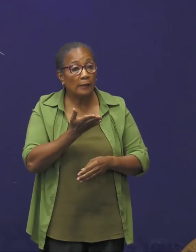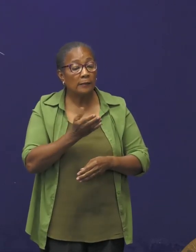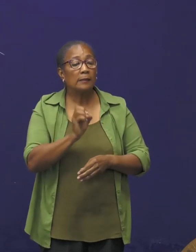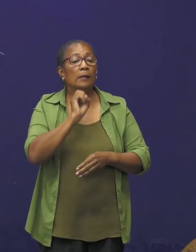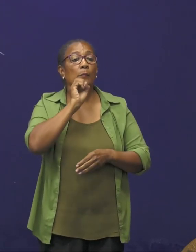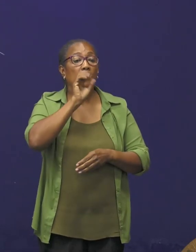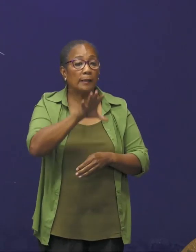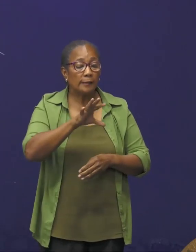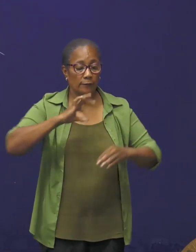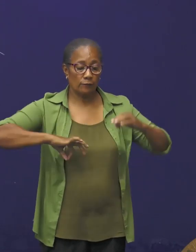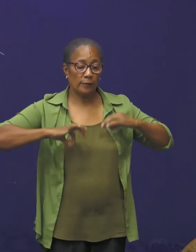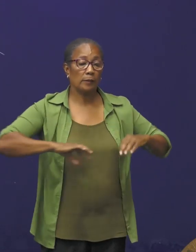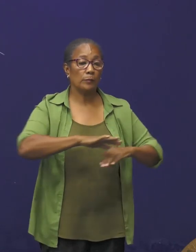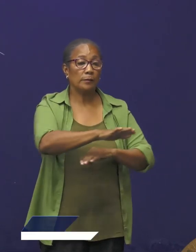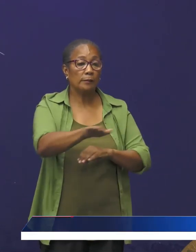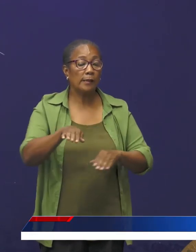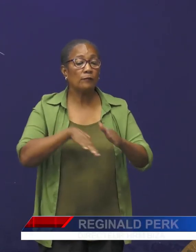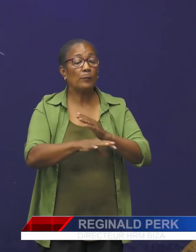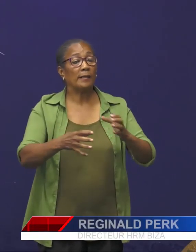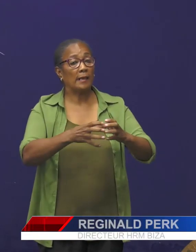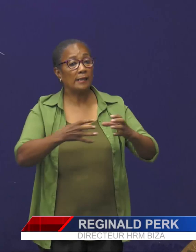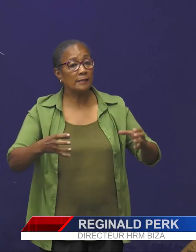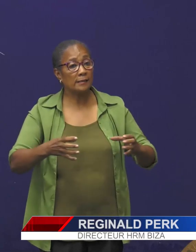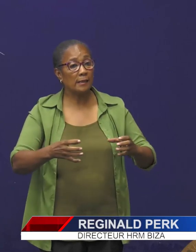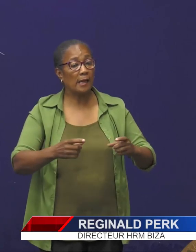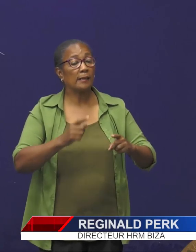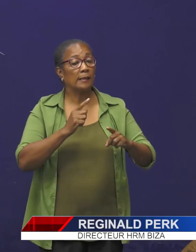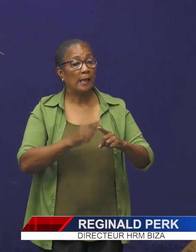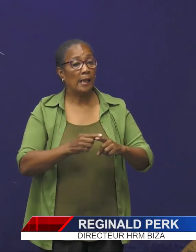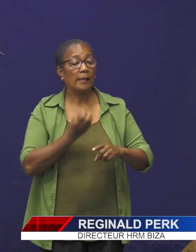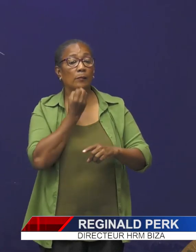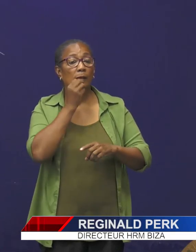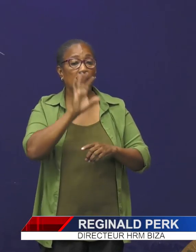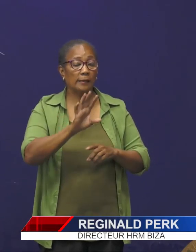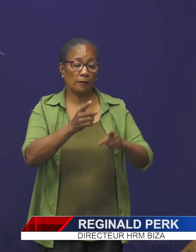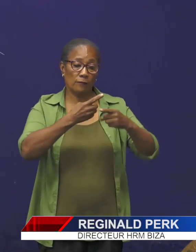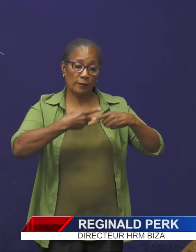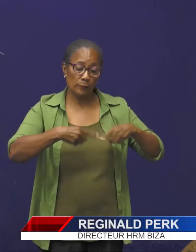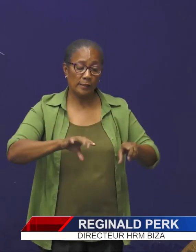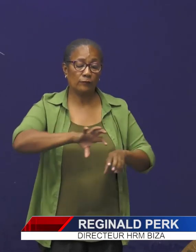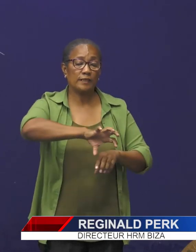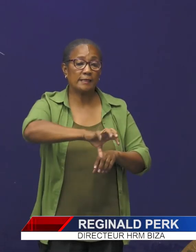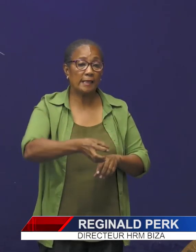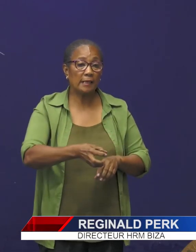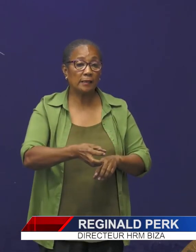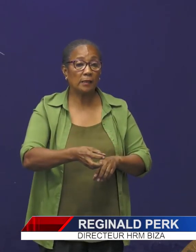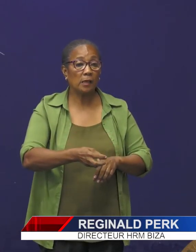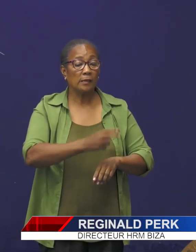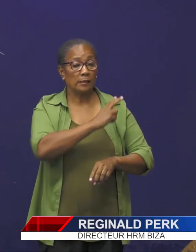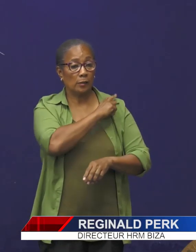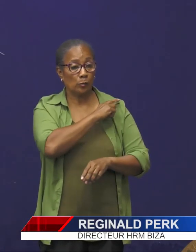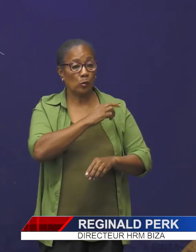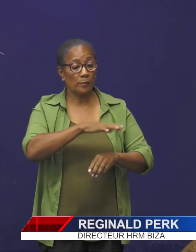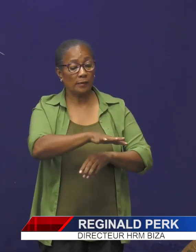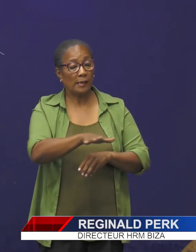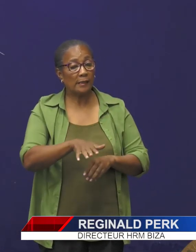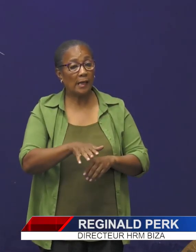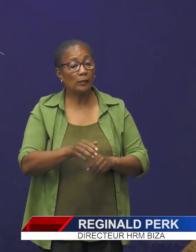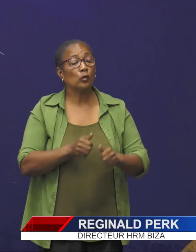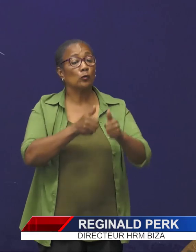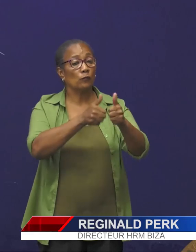van het ministerie van Binnenlandse Zaken en de berichten van de verschillende districts commissariaten te volgen